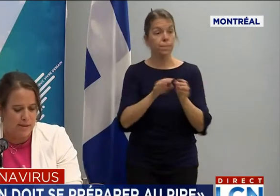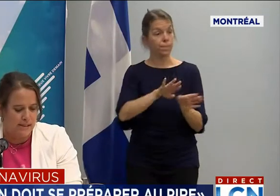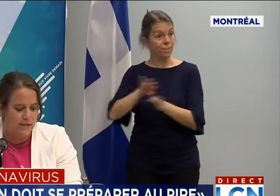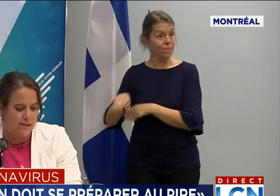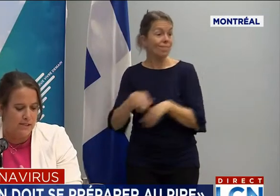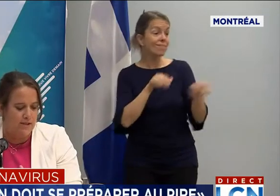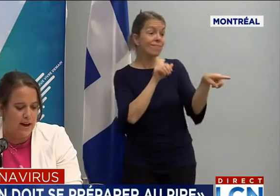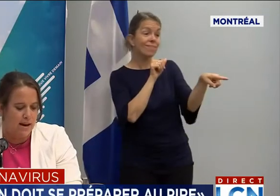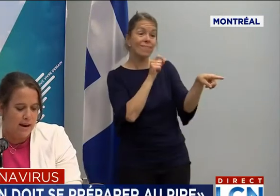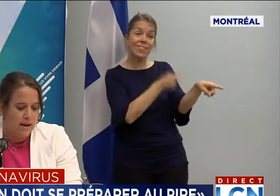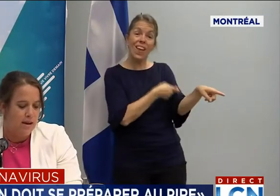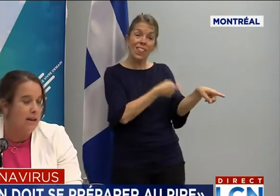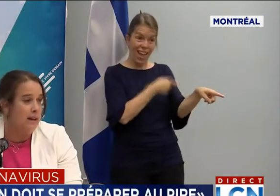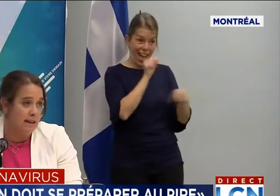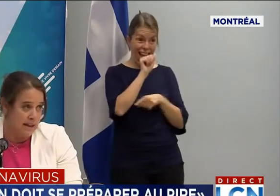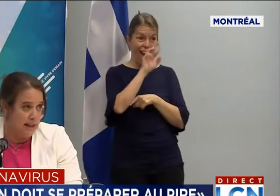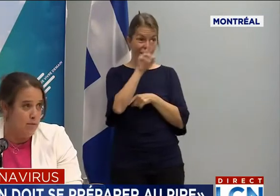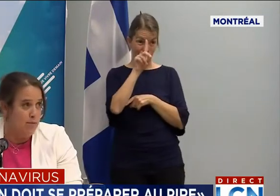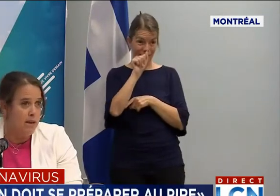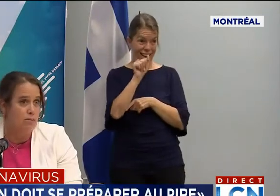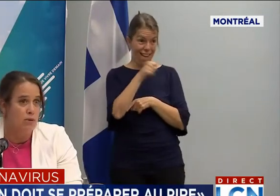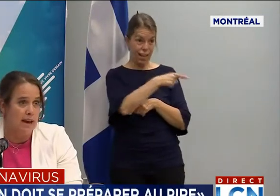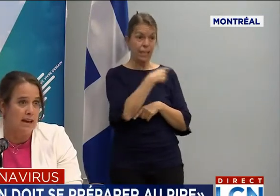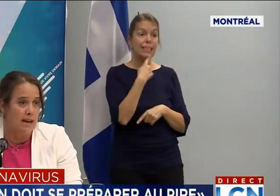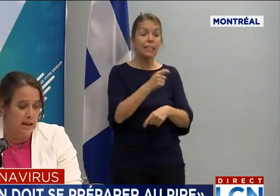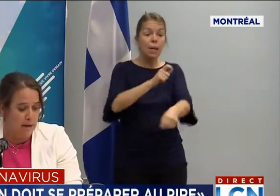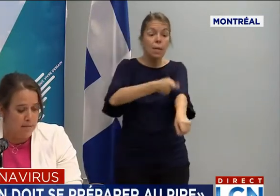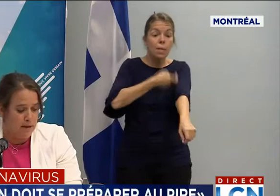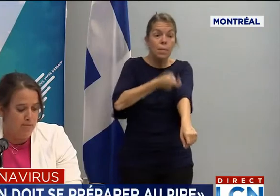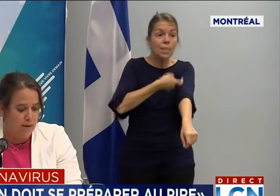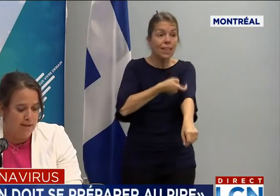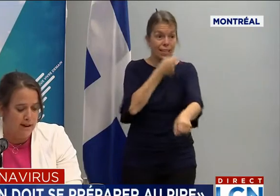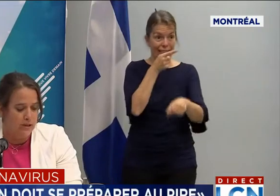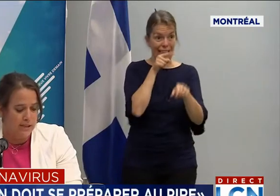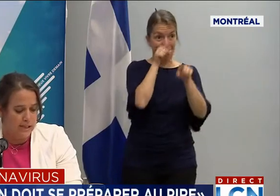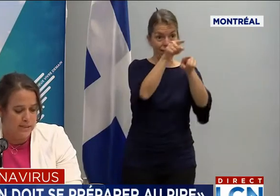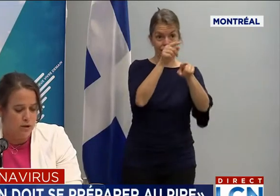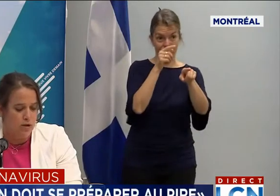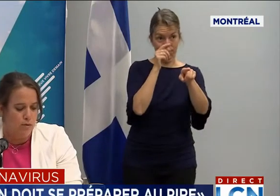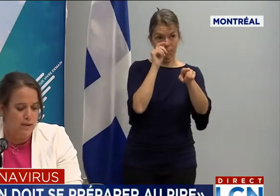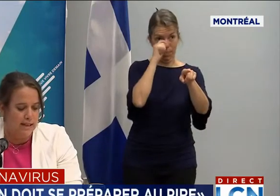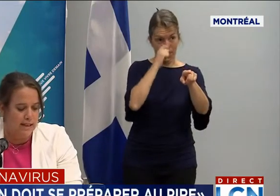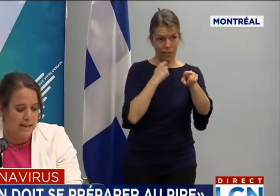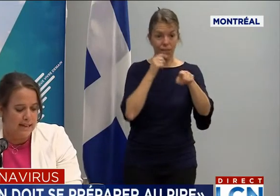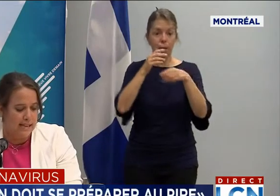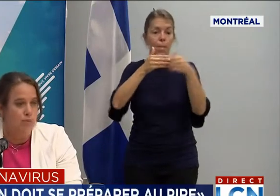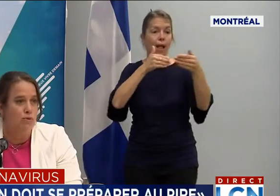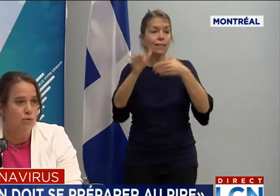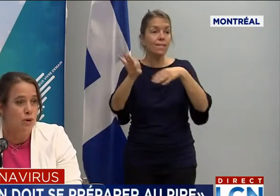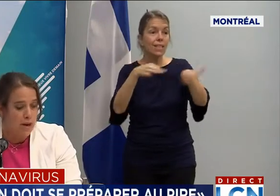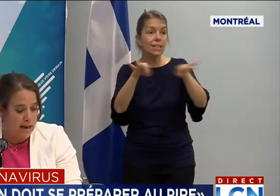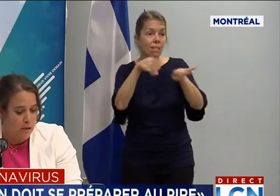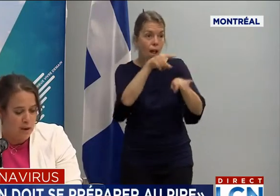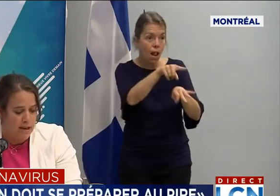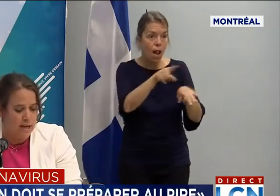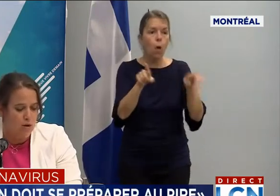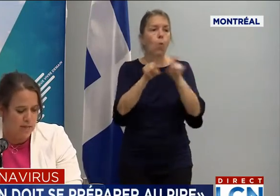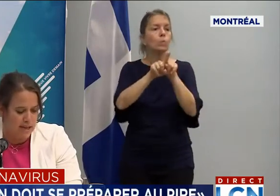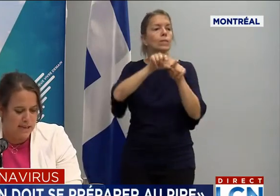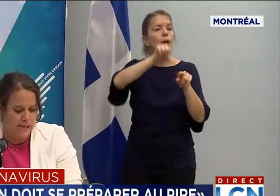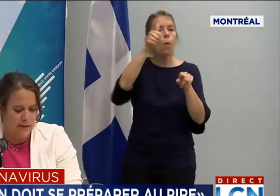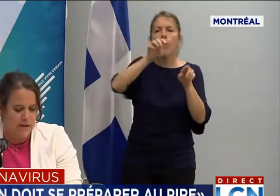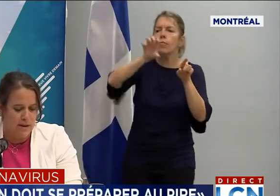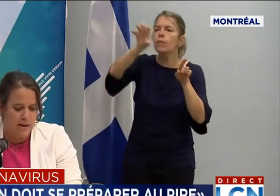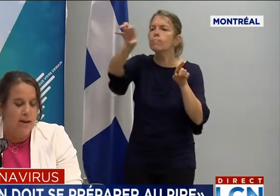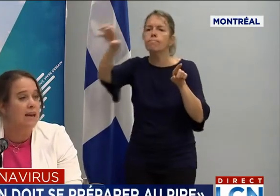masse à la place des festivals, les cliniques mobiles en mai pour la vague de transmission communautaire dans les quartiers plus éloignés,